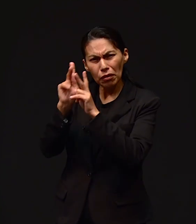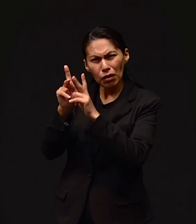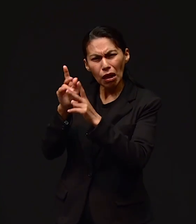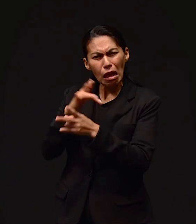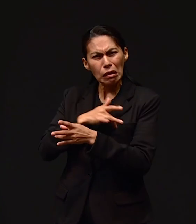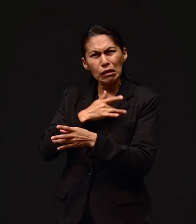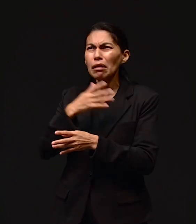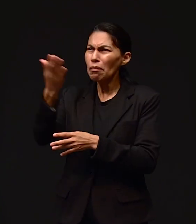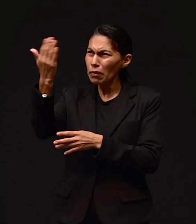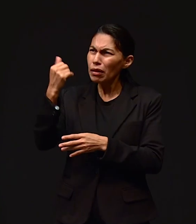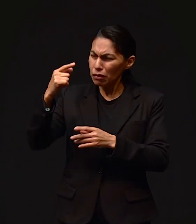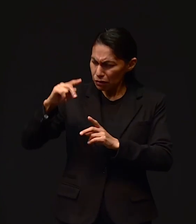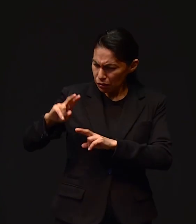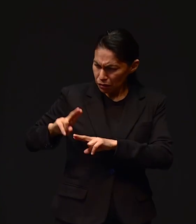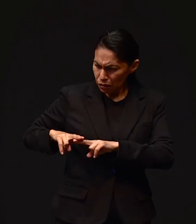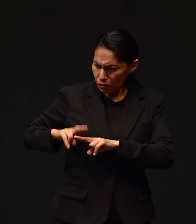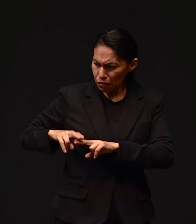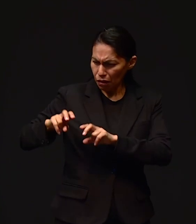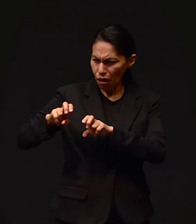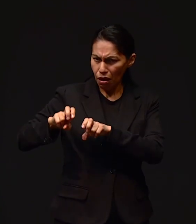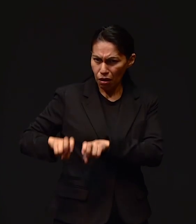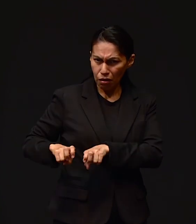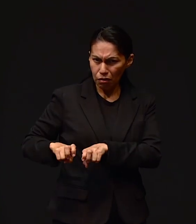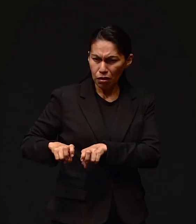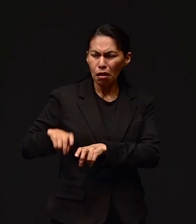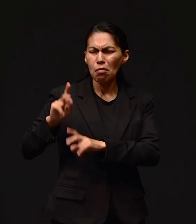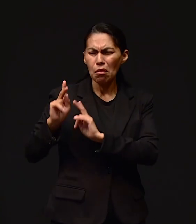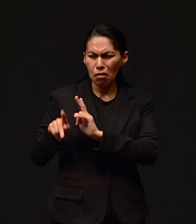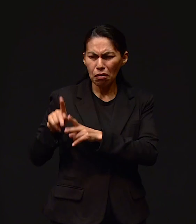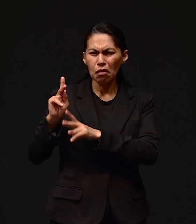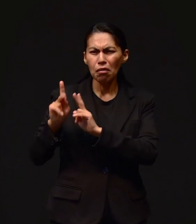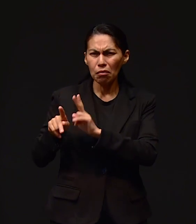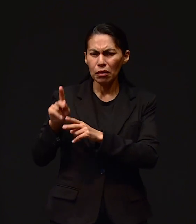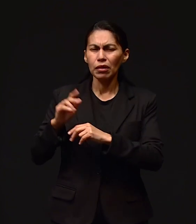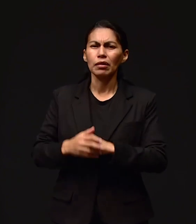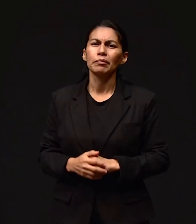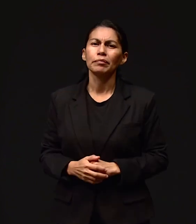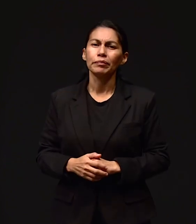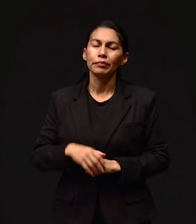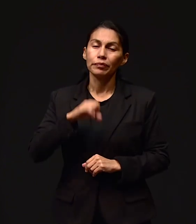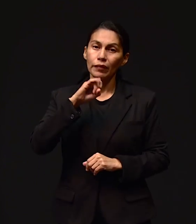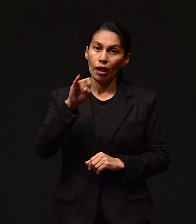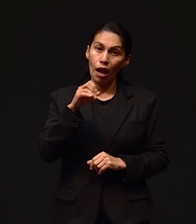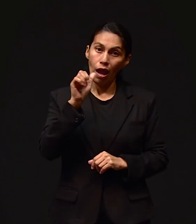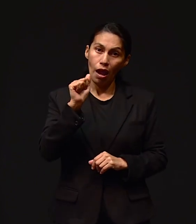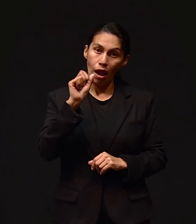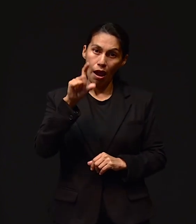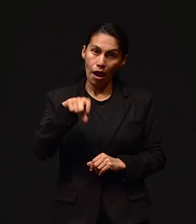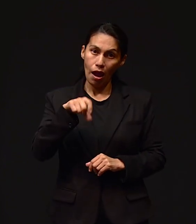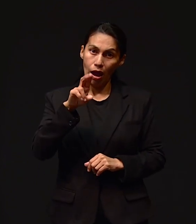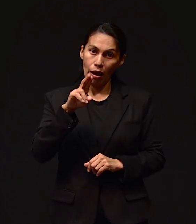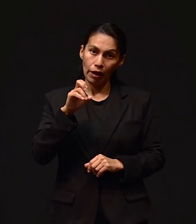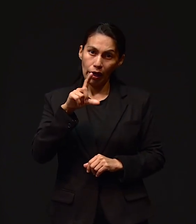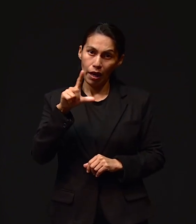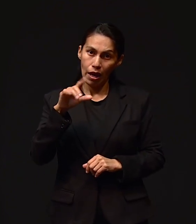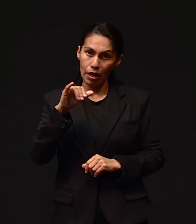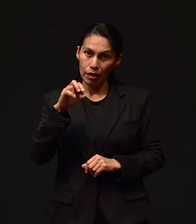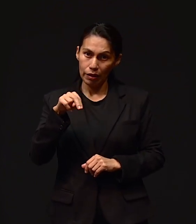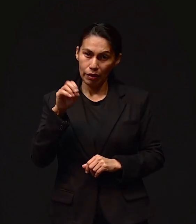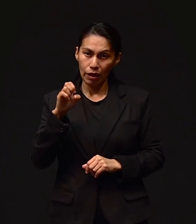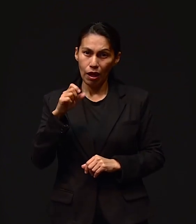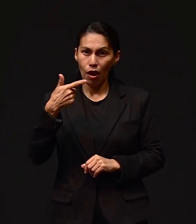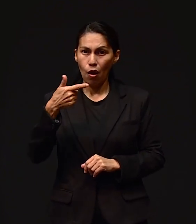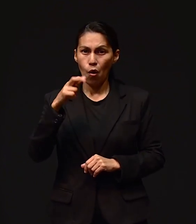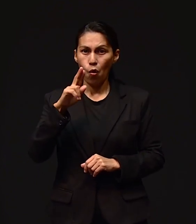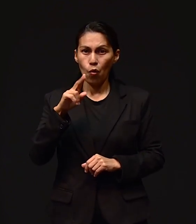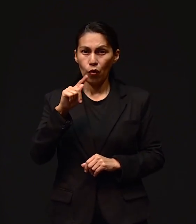Platícale Nosotros nos vamos a unir contigo en oración Jacqueline Gutiérrez Quiero dar gloria y honra